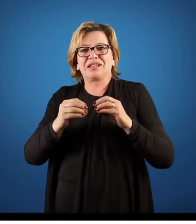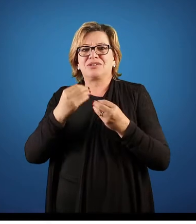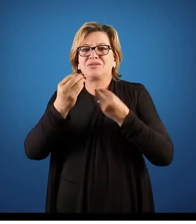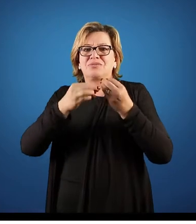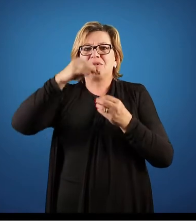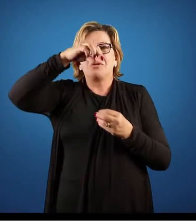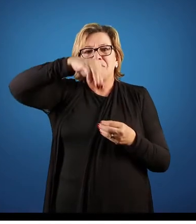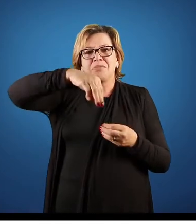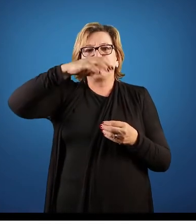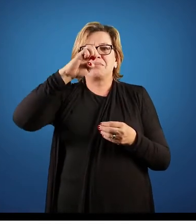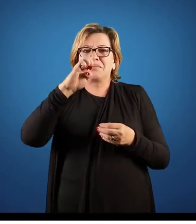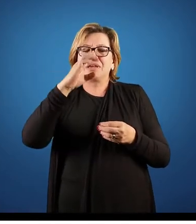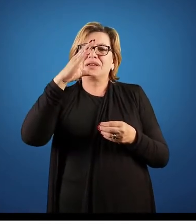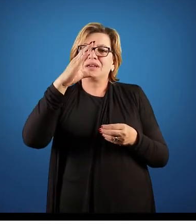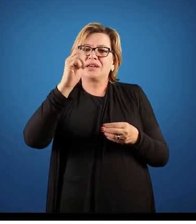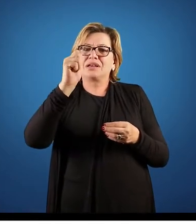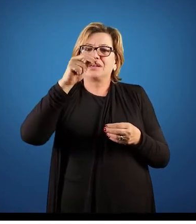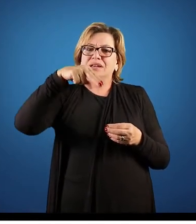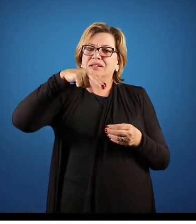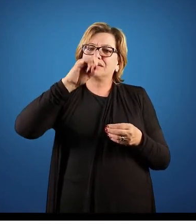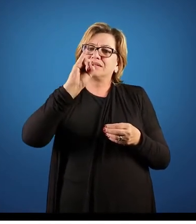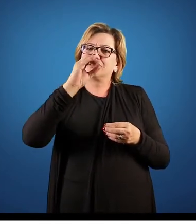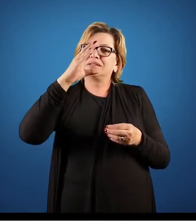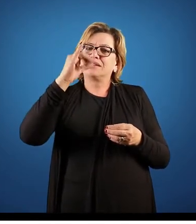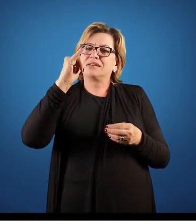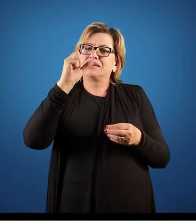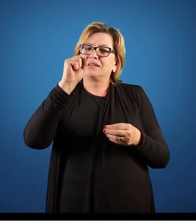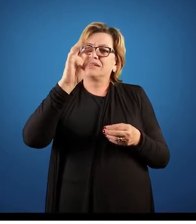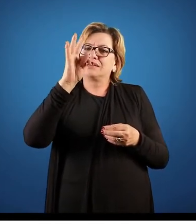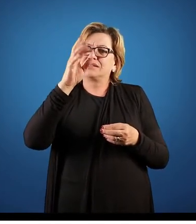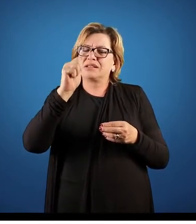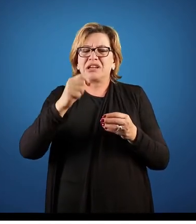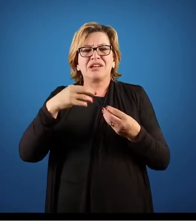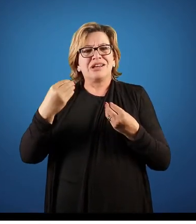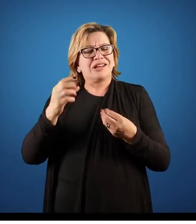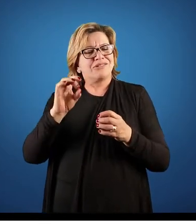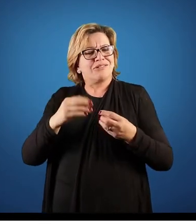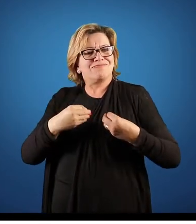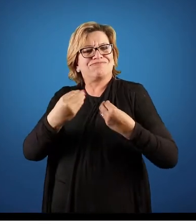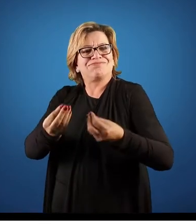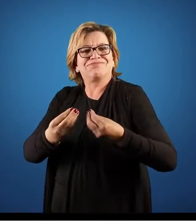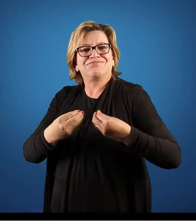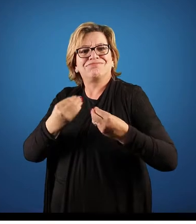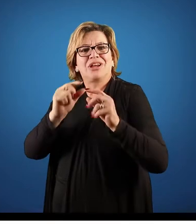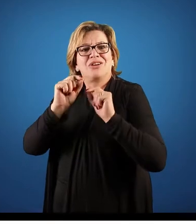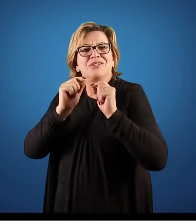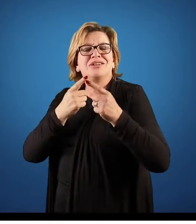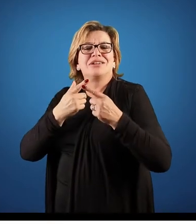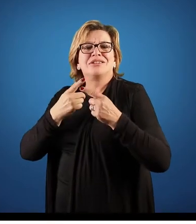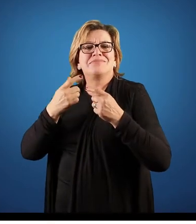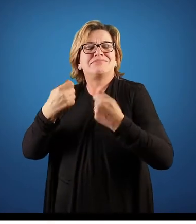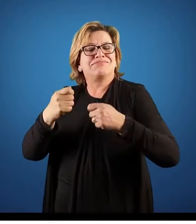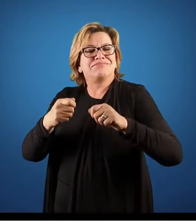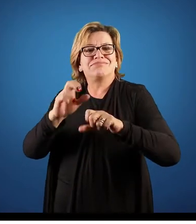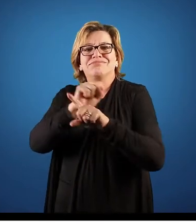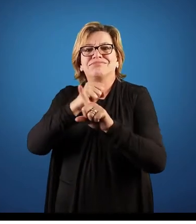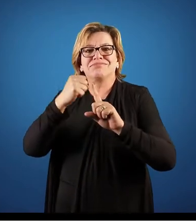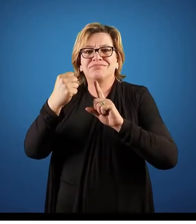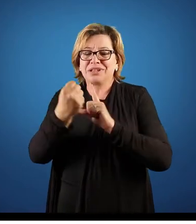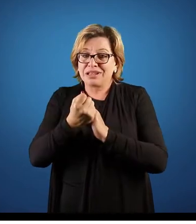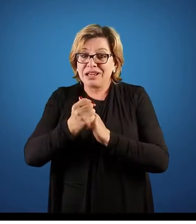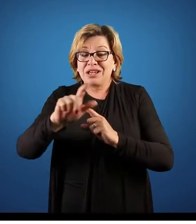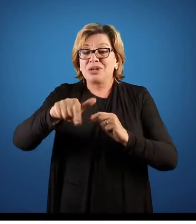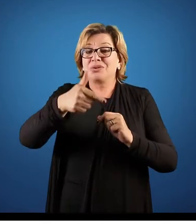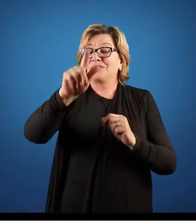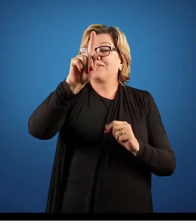mecanicista, que ela apenas responde a anseios da sociedade, e aquela orgânica, que é o que é a orgânica?